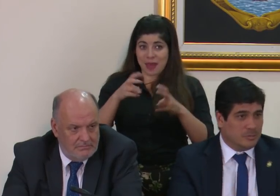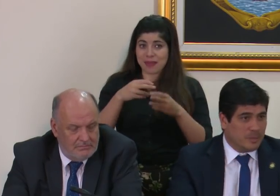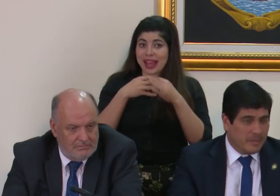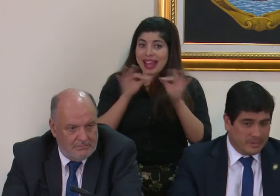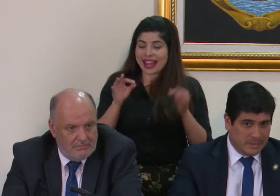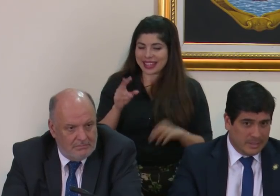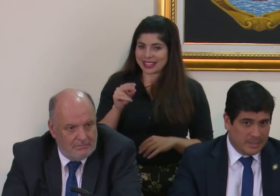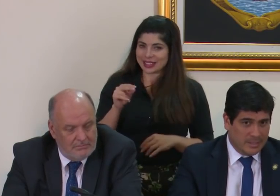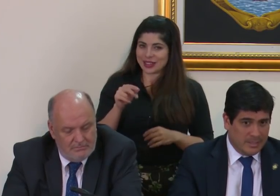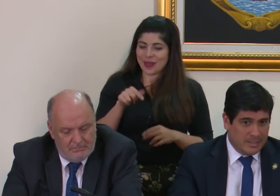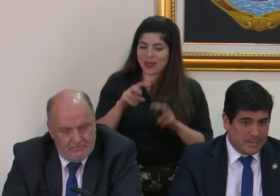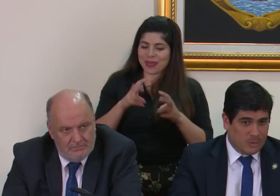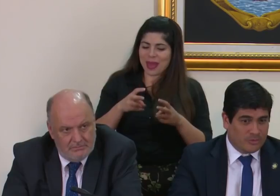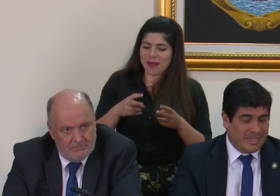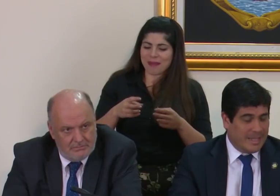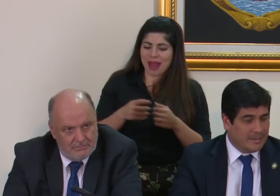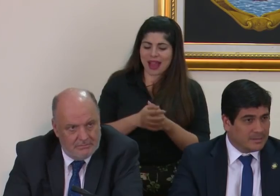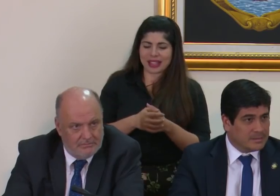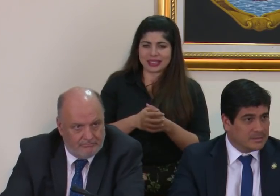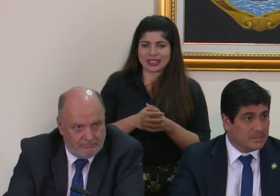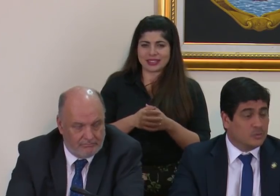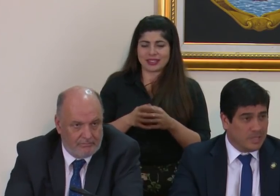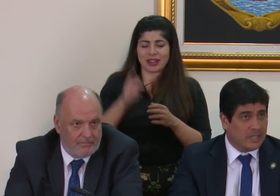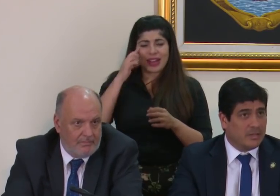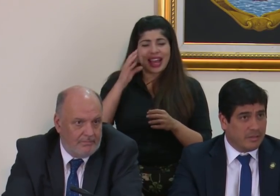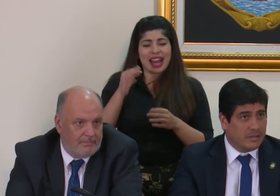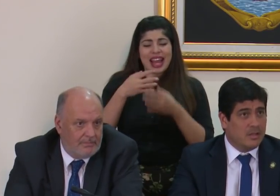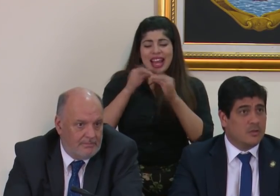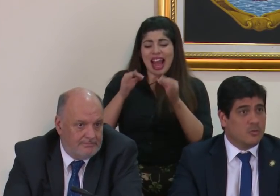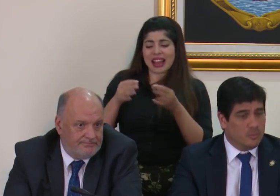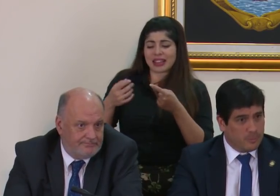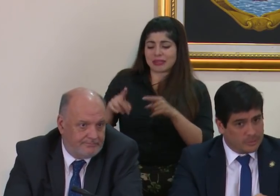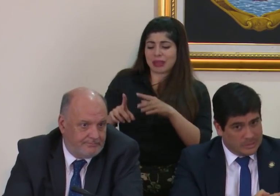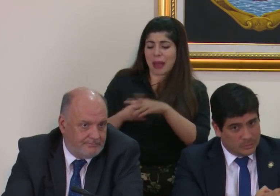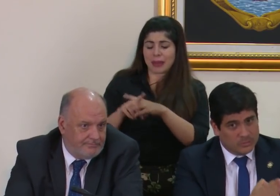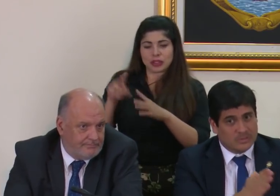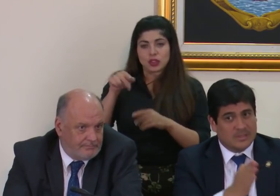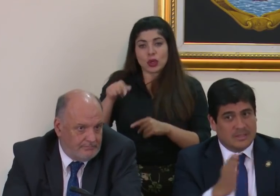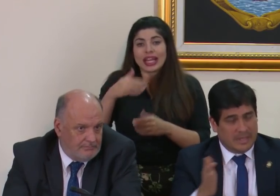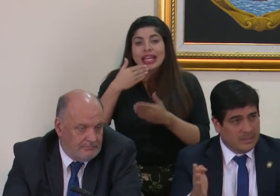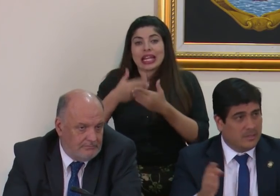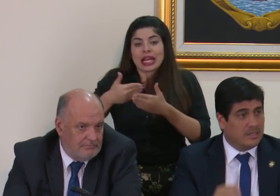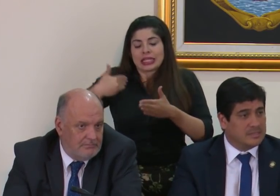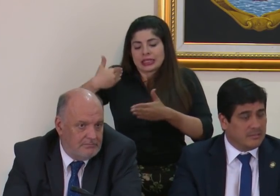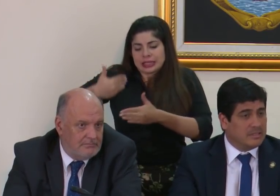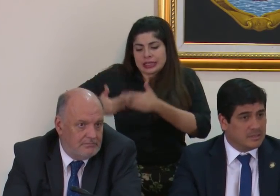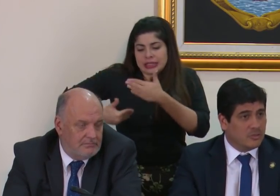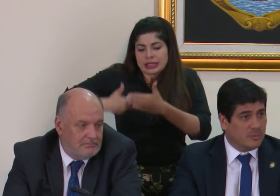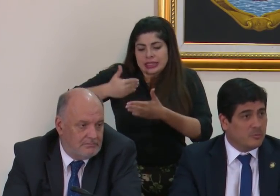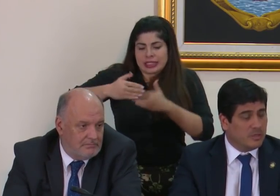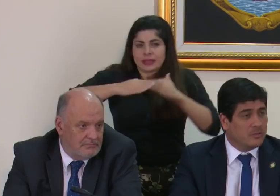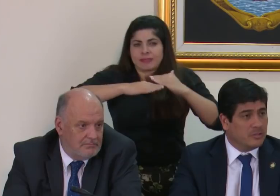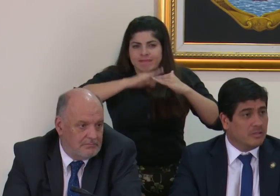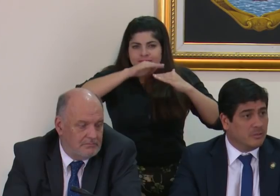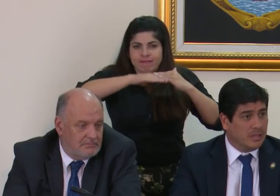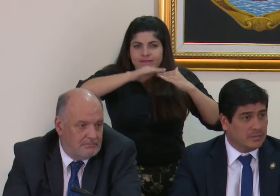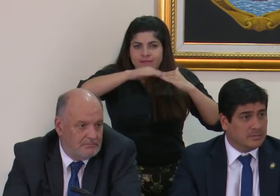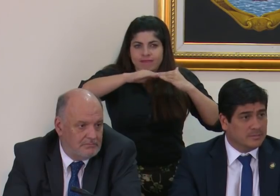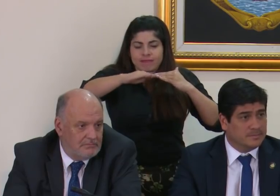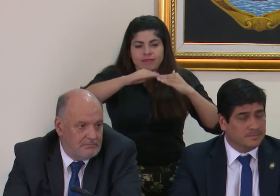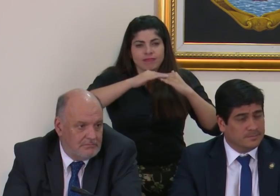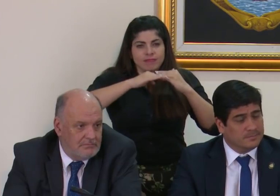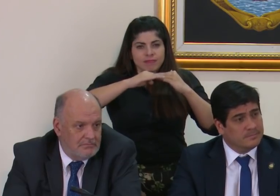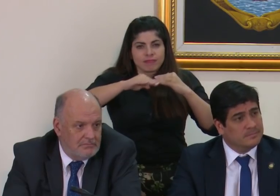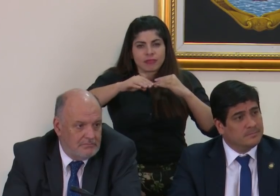o simplemente contingentes esto tiene que ver con un proceso de estabilización que hemos venido llevando